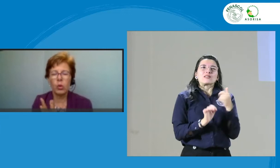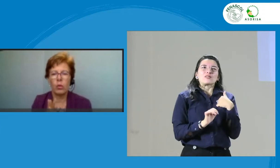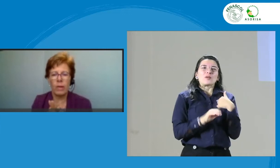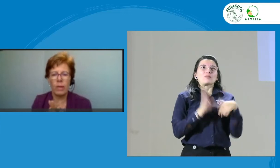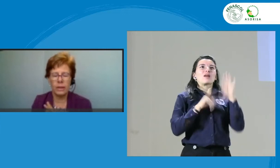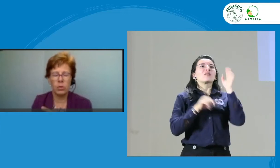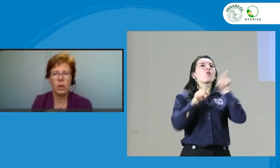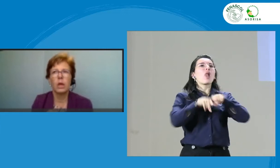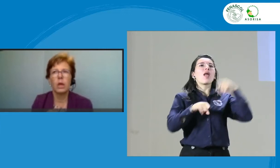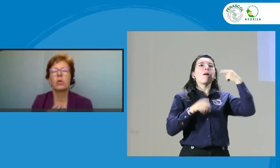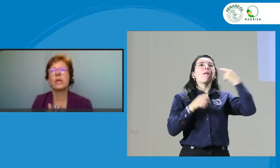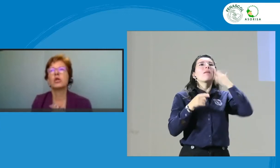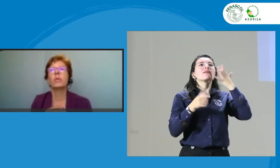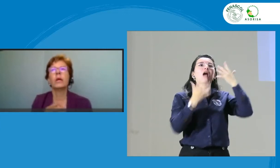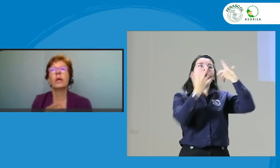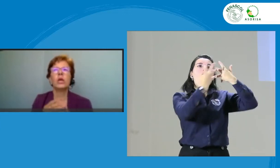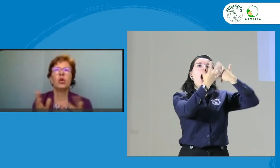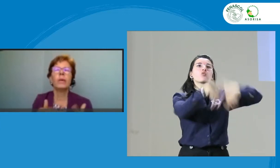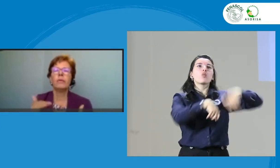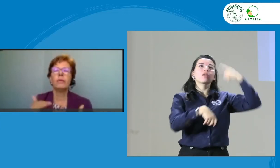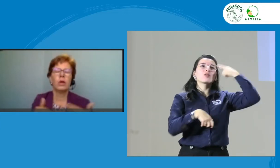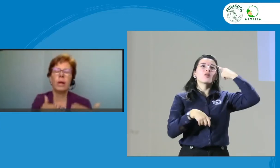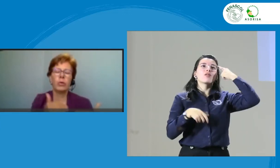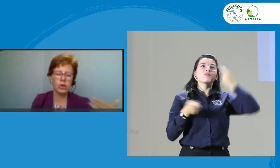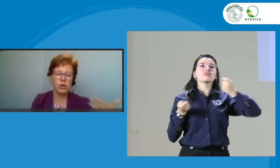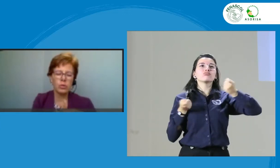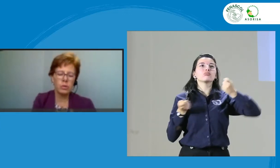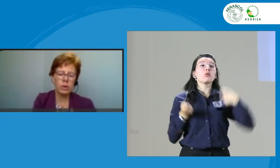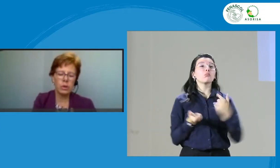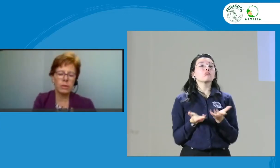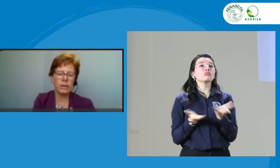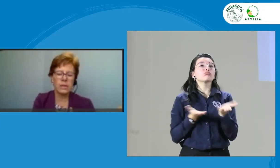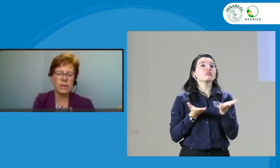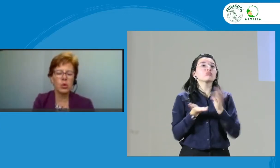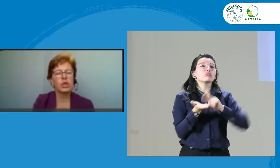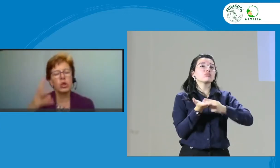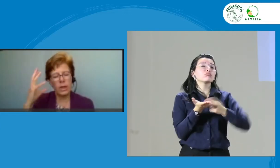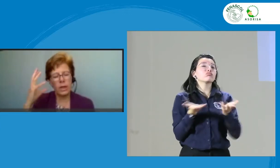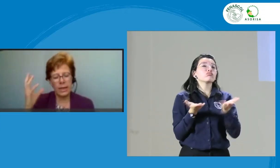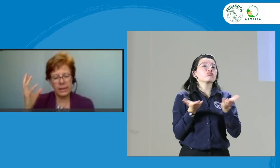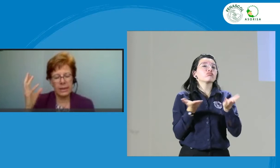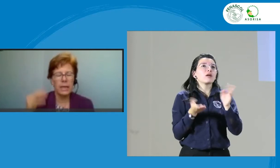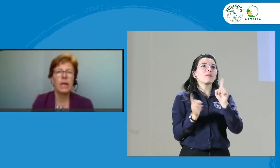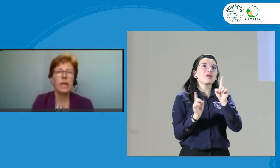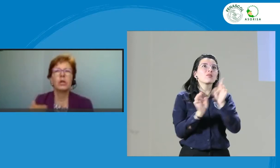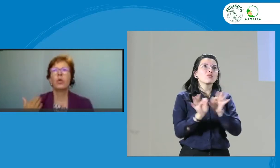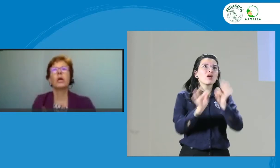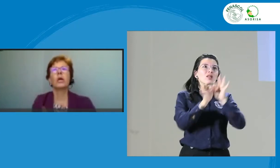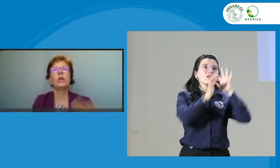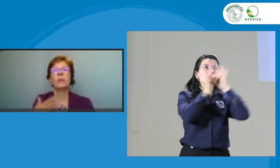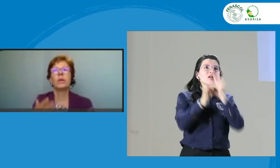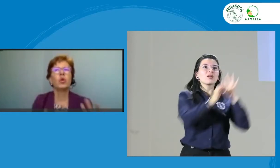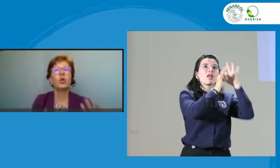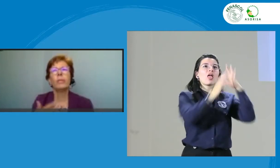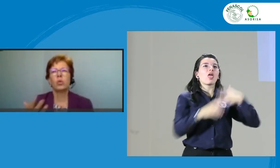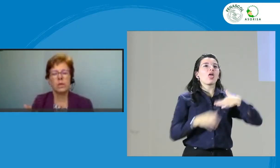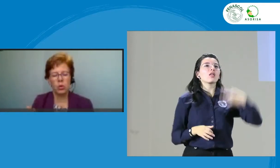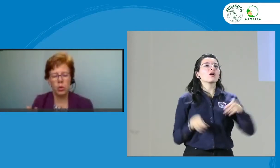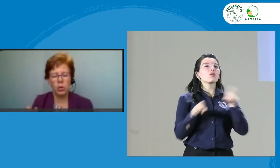automático. O sea, yo vengo y no me refiero al proceso mismo de interpretación, sino a la ética. Yo vengo y interpreto y no me cuestiono lo